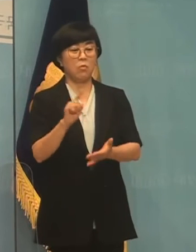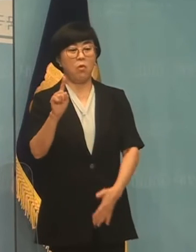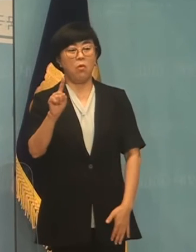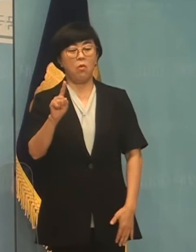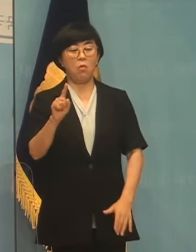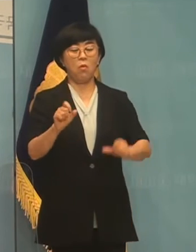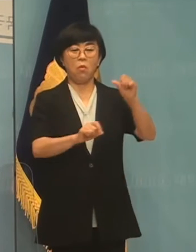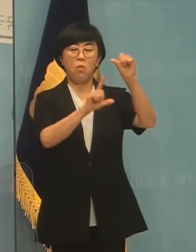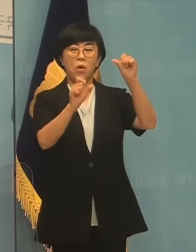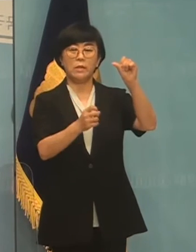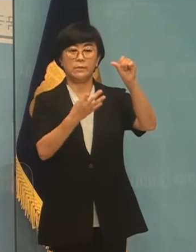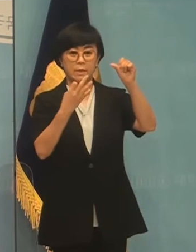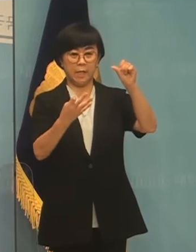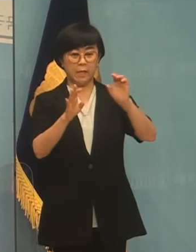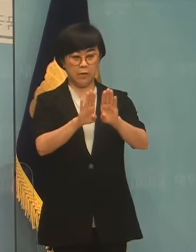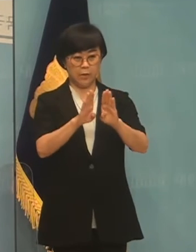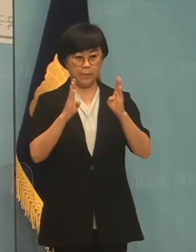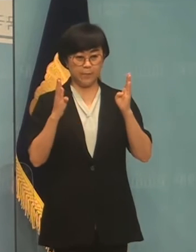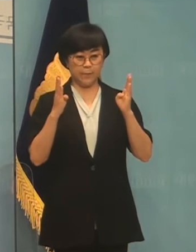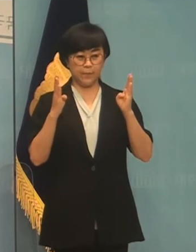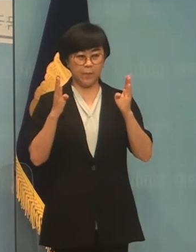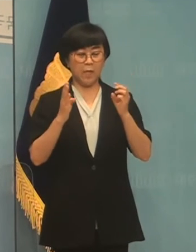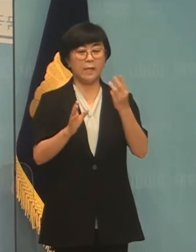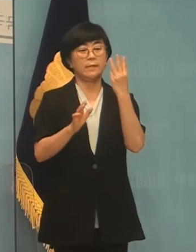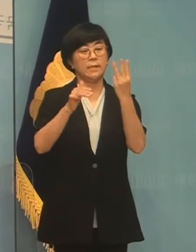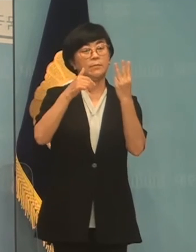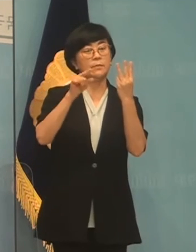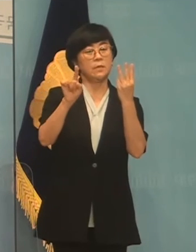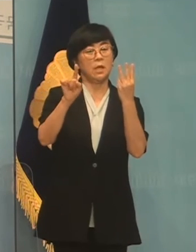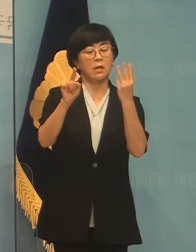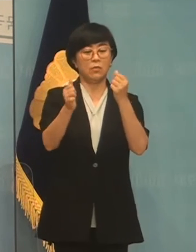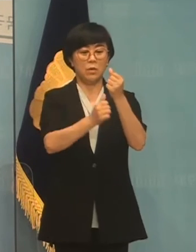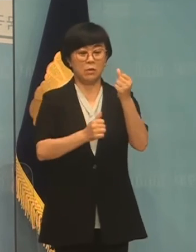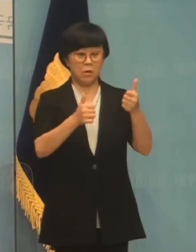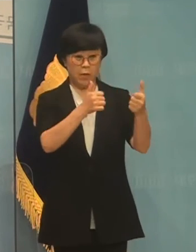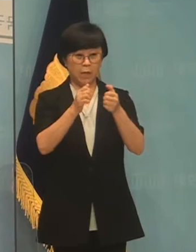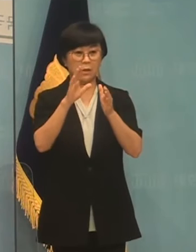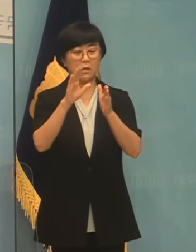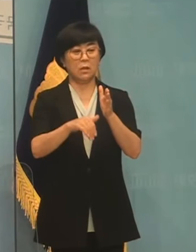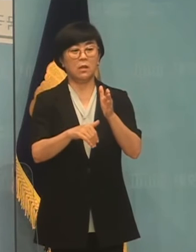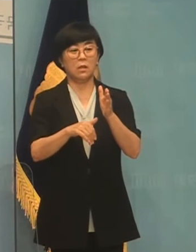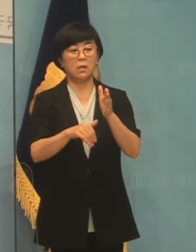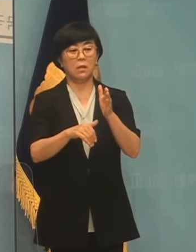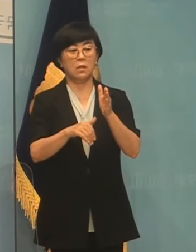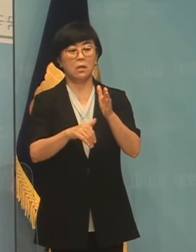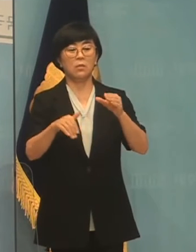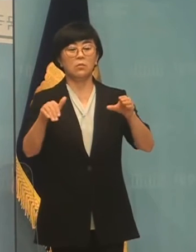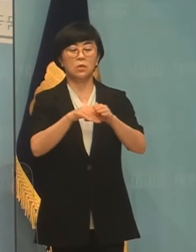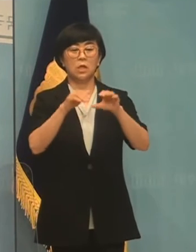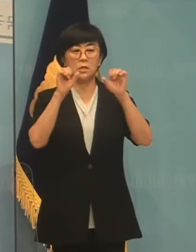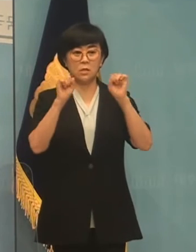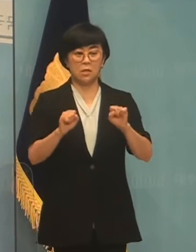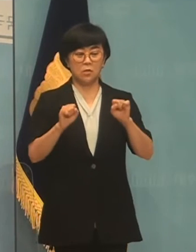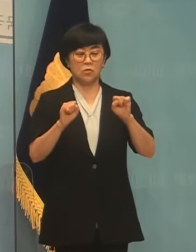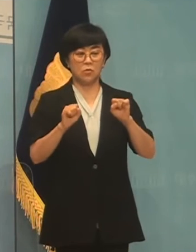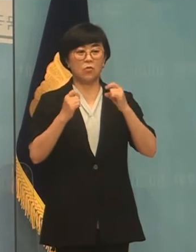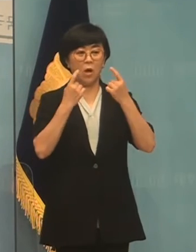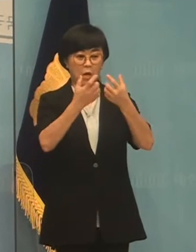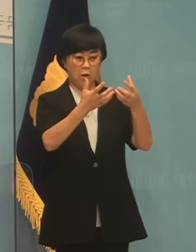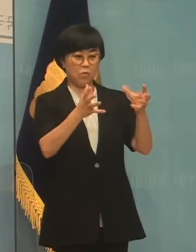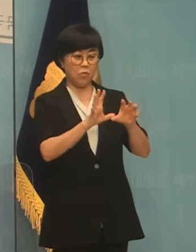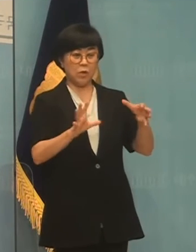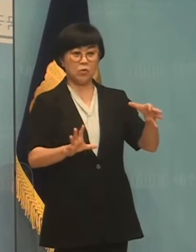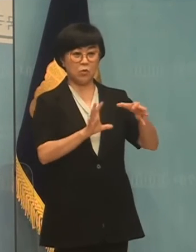지난 5월 14일에 제3차 위원회 회의 시에 문체부가 이미 소속